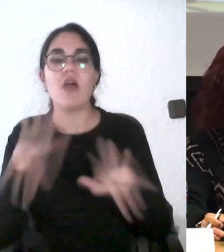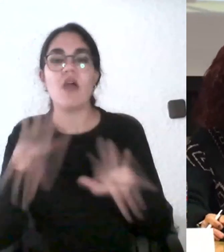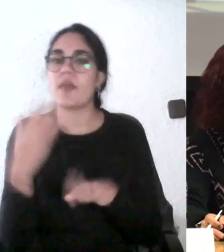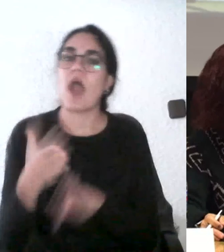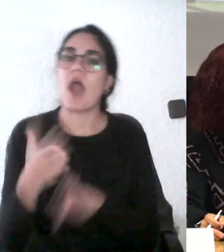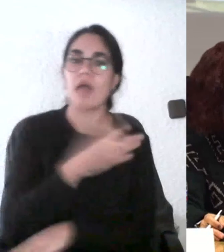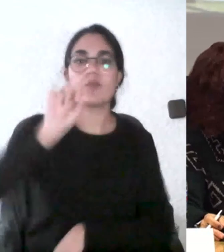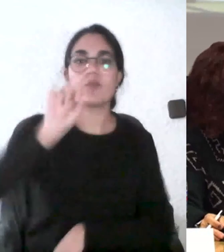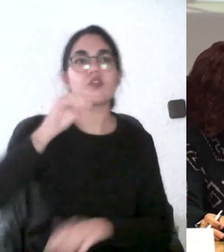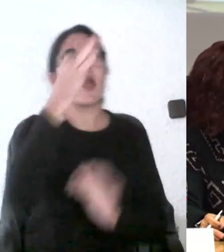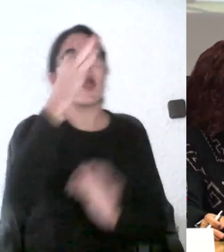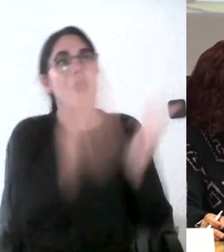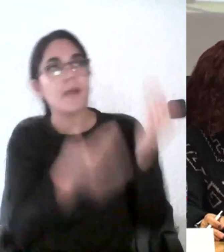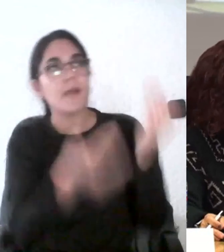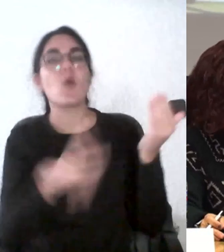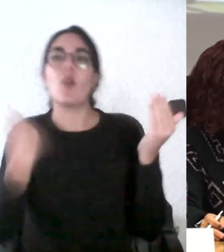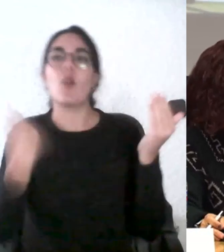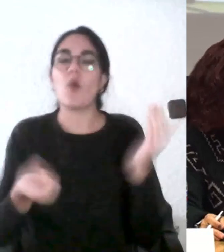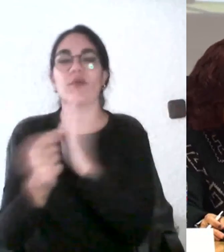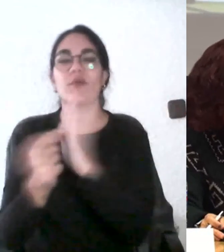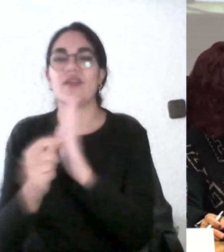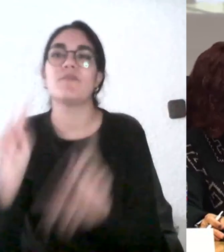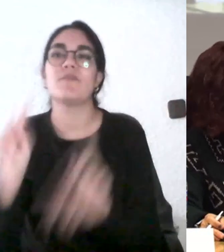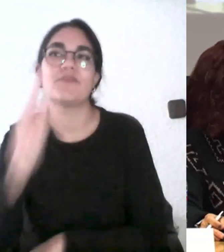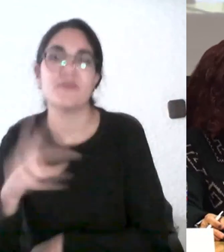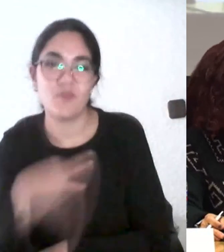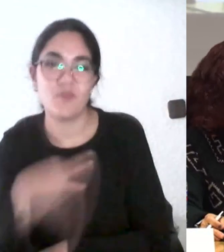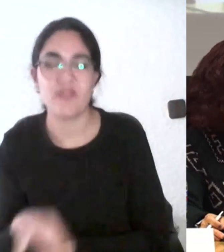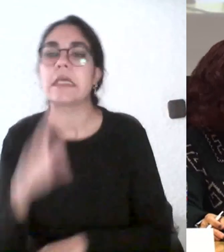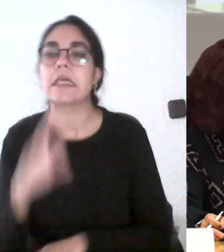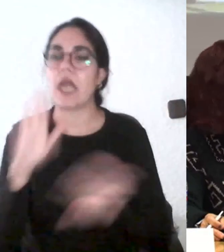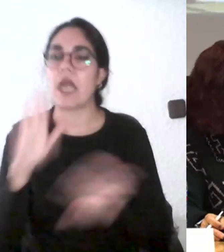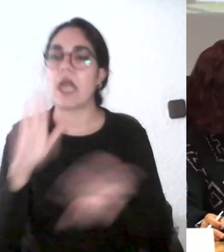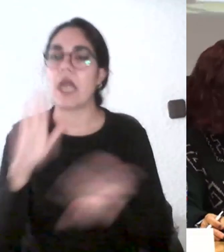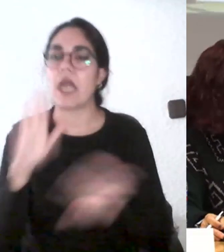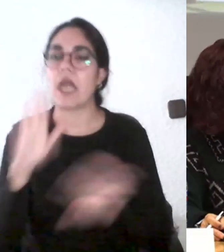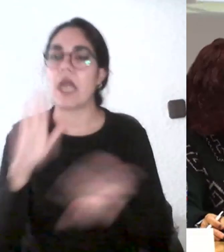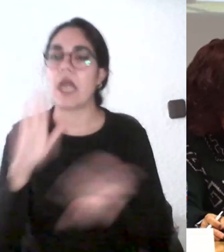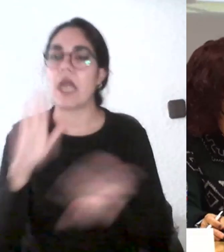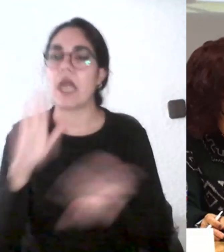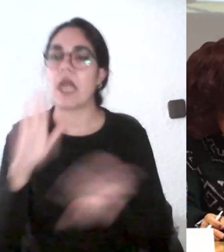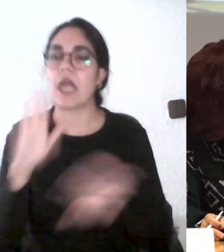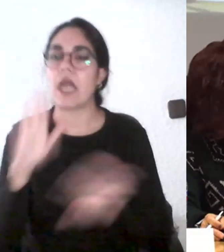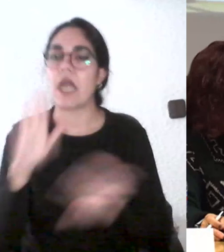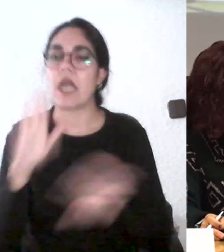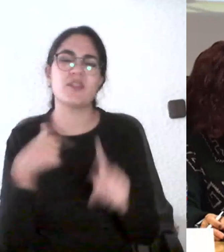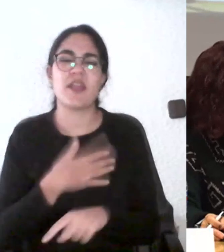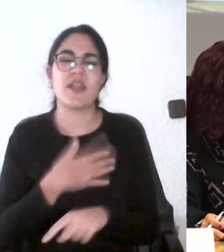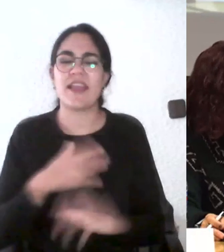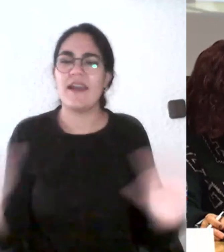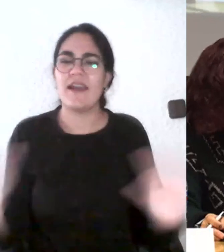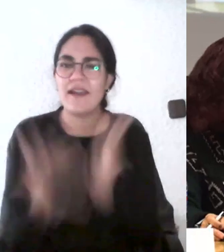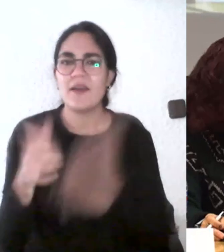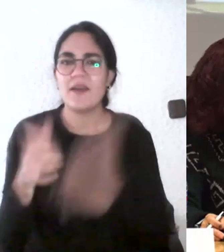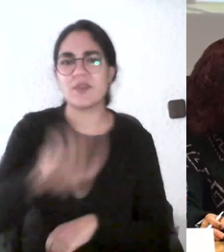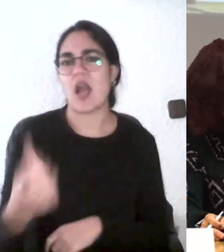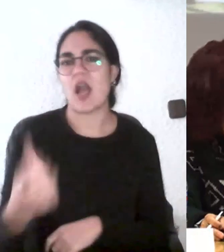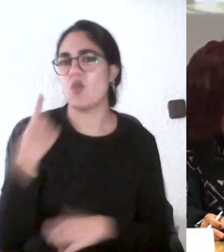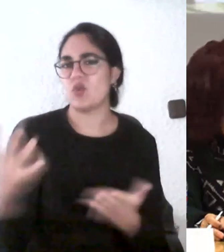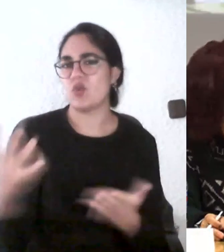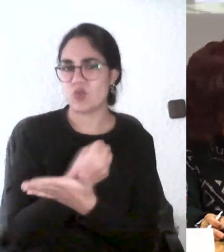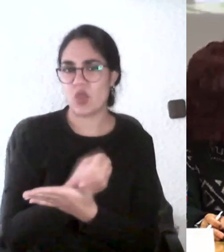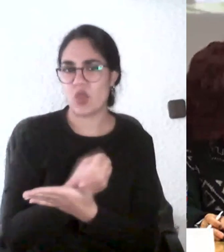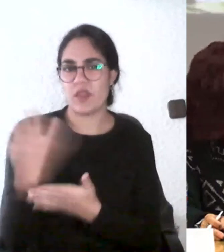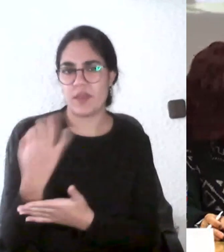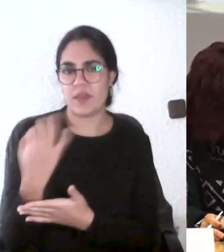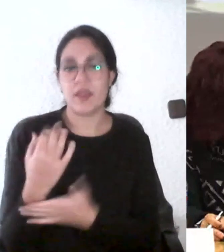cuando hay un problema con la app de la universidad en la cual no se muestran las encuestas y los propios alumnos se avisan unos a otros de que si ven las